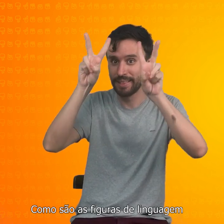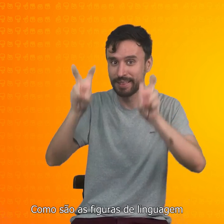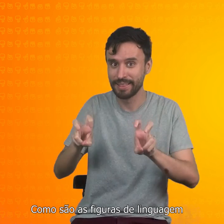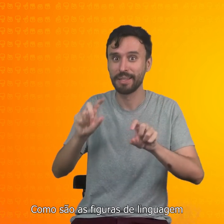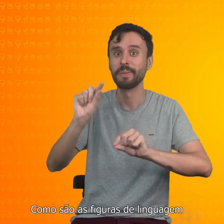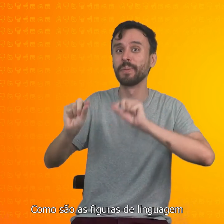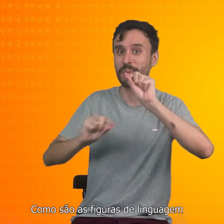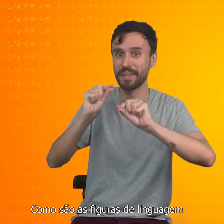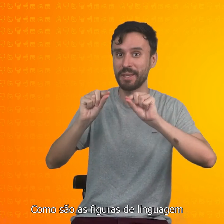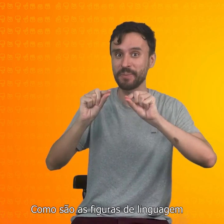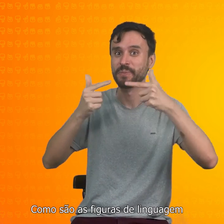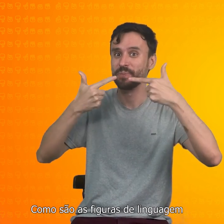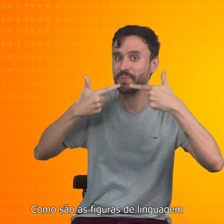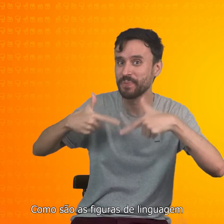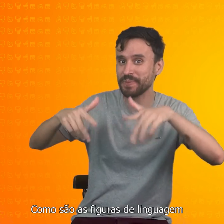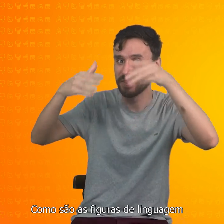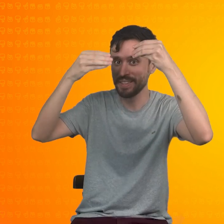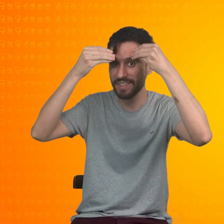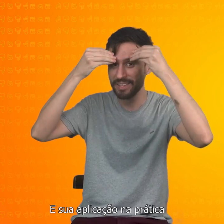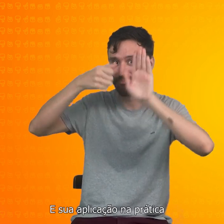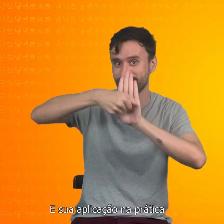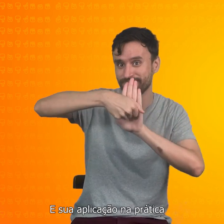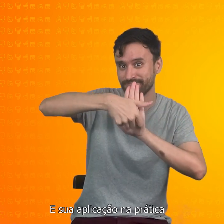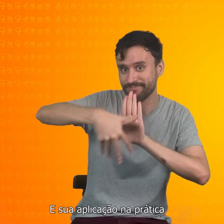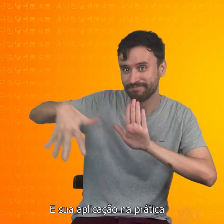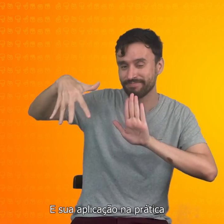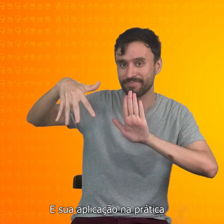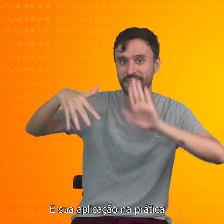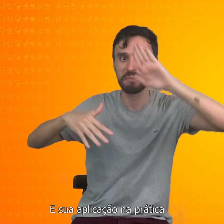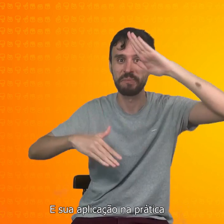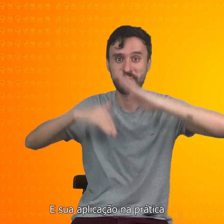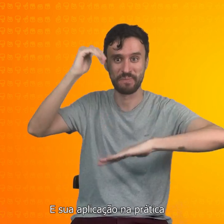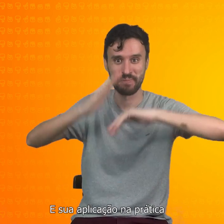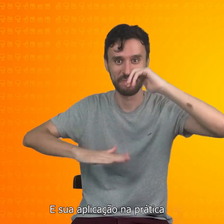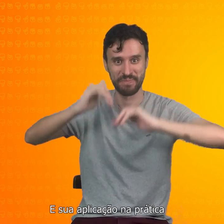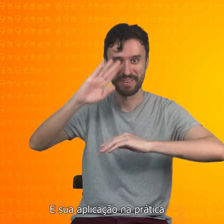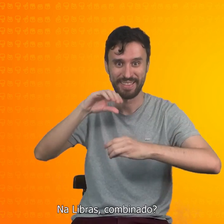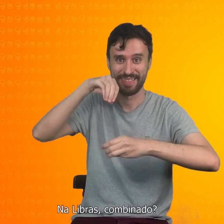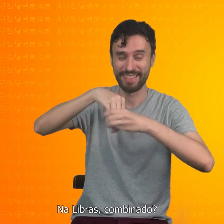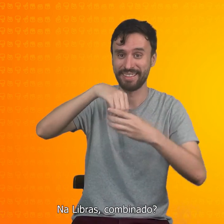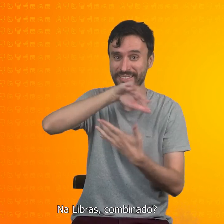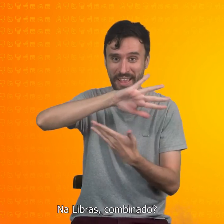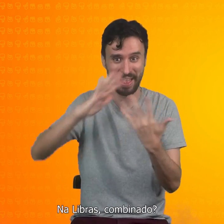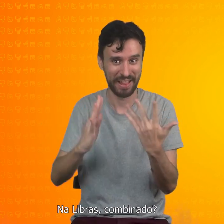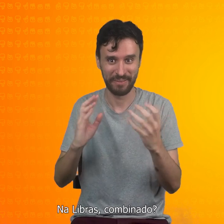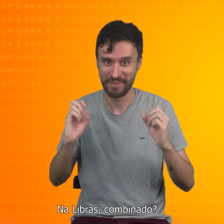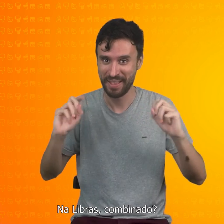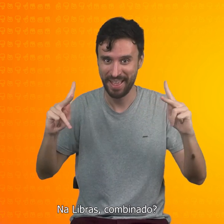são as figuras de linguagem e sua aplicação na prática na Libras. Combinado?